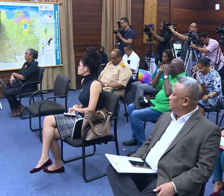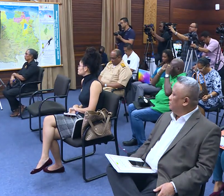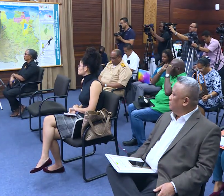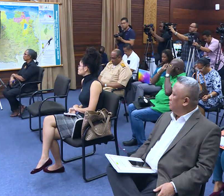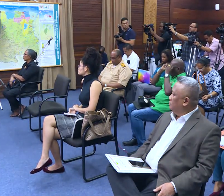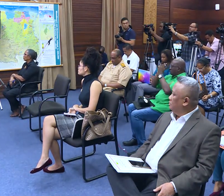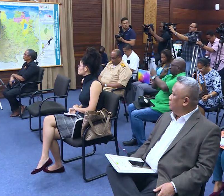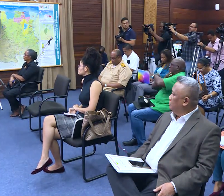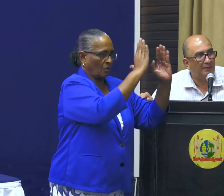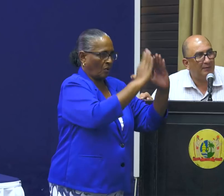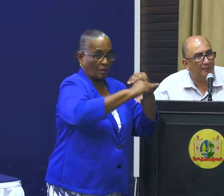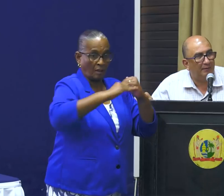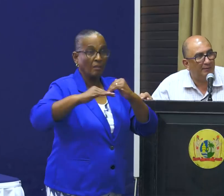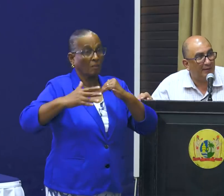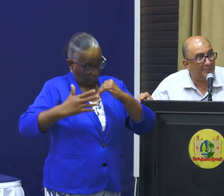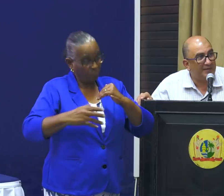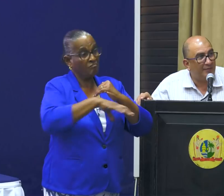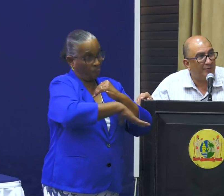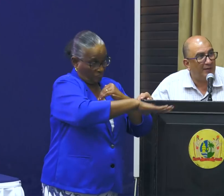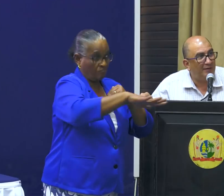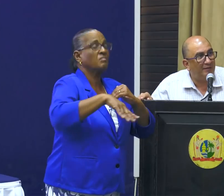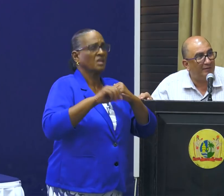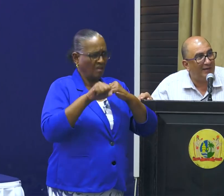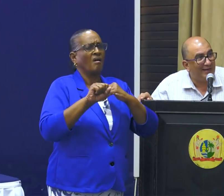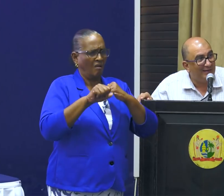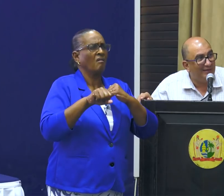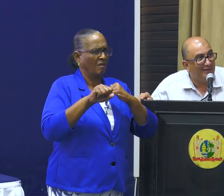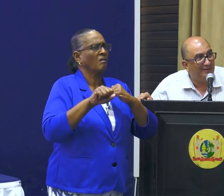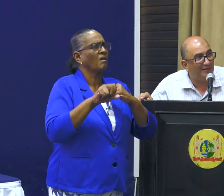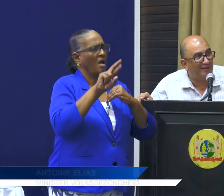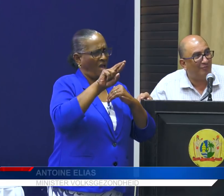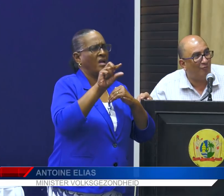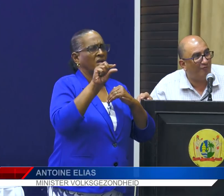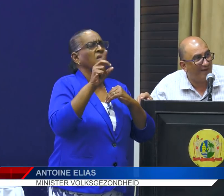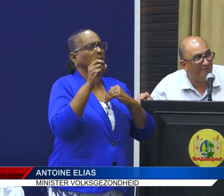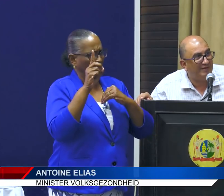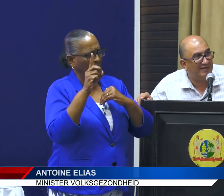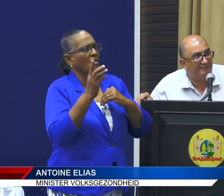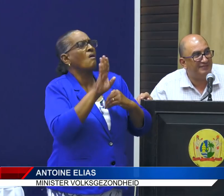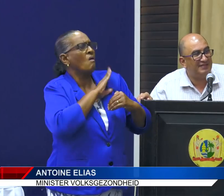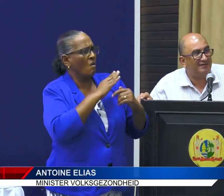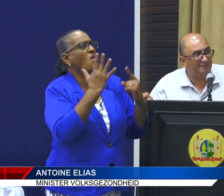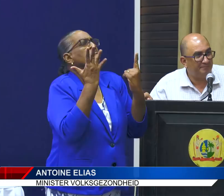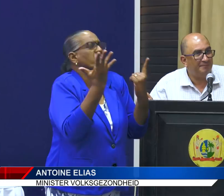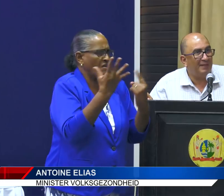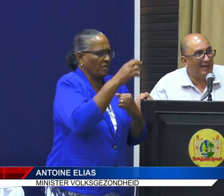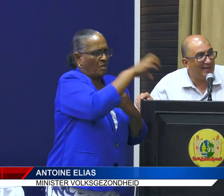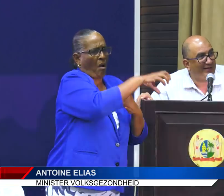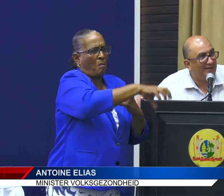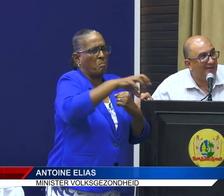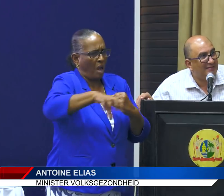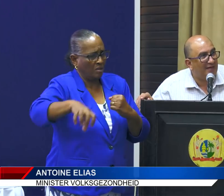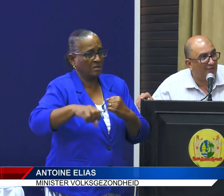landelijk? Jawel. Daarom zei ik u al, RGD gaat ook vijf identificeren